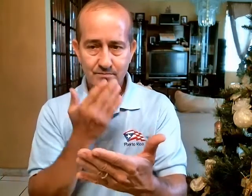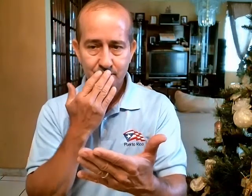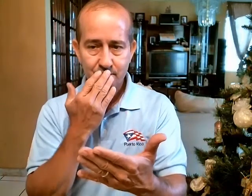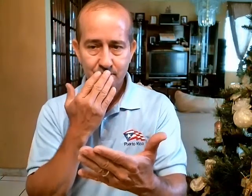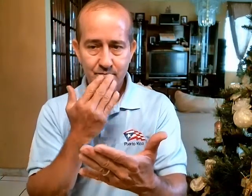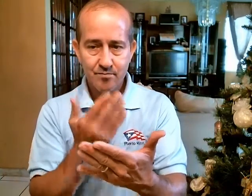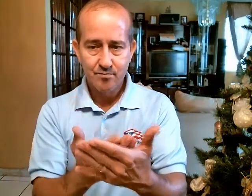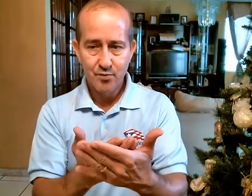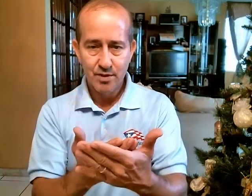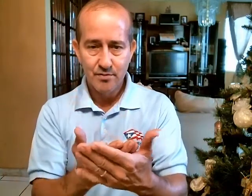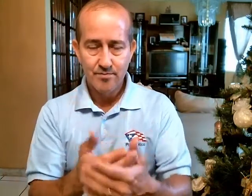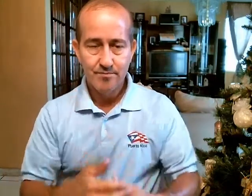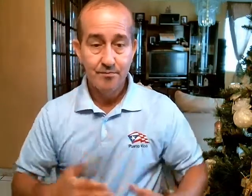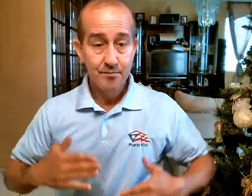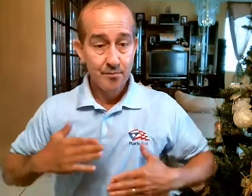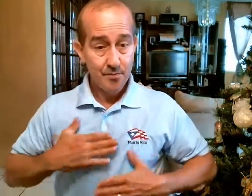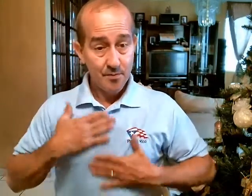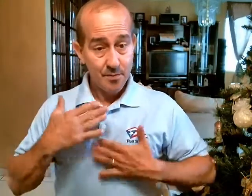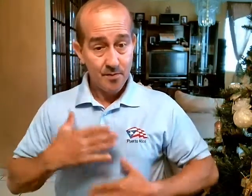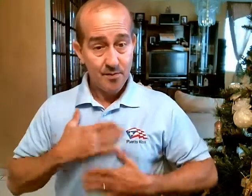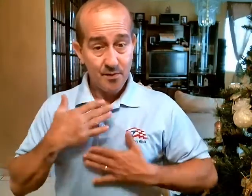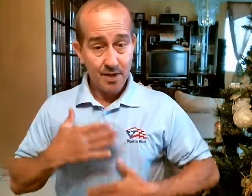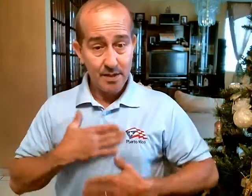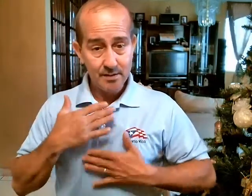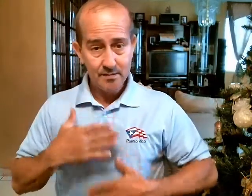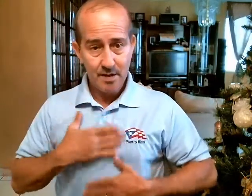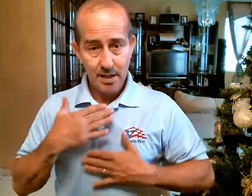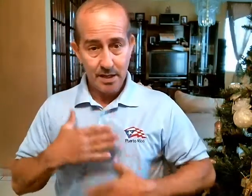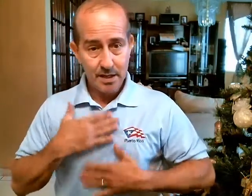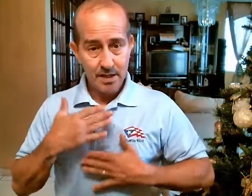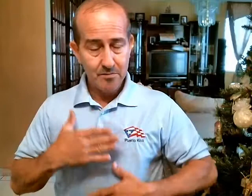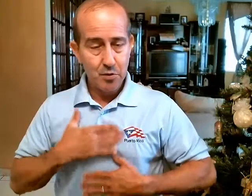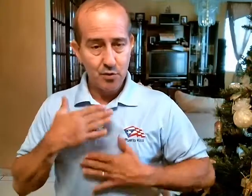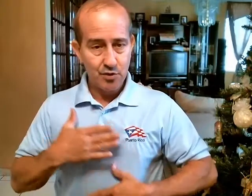Bueno Bueno Feliz Alegre Contento